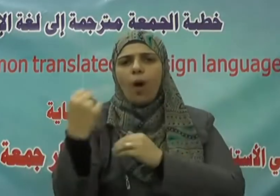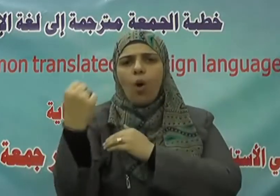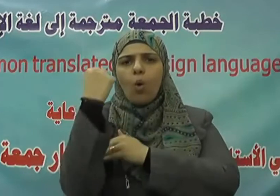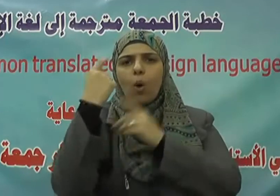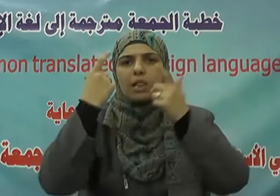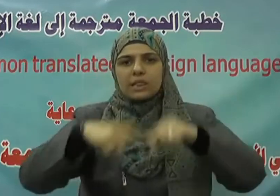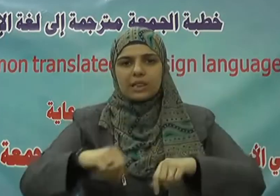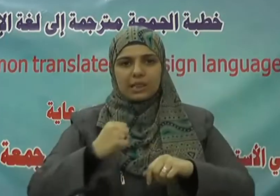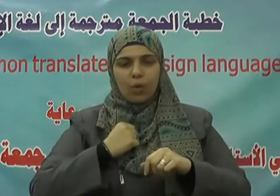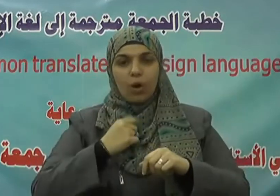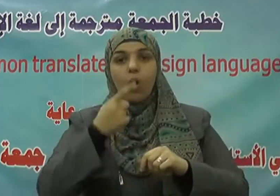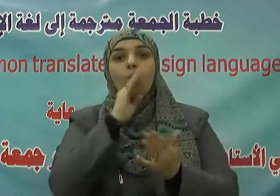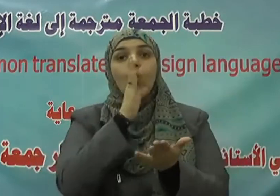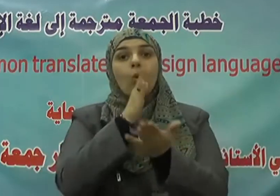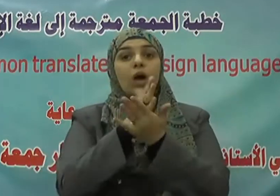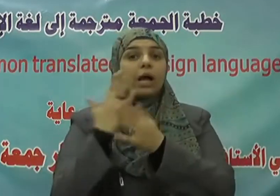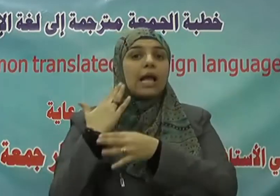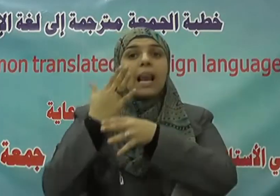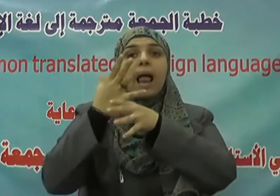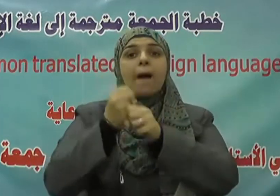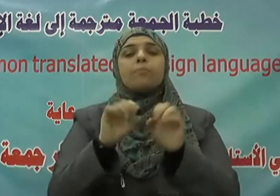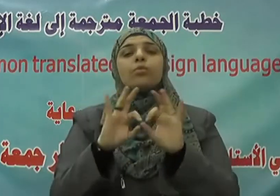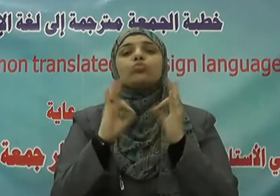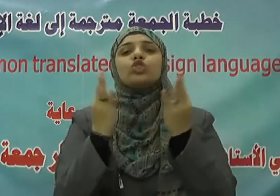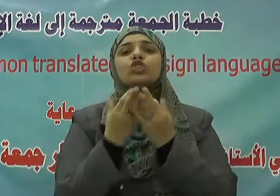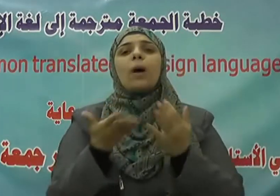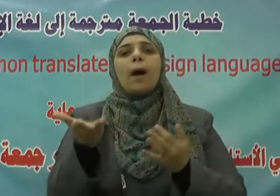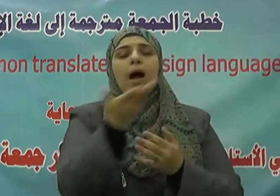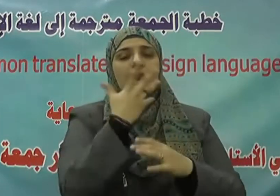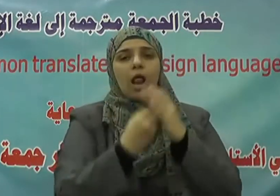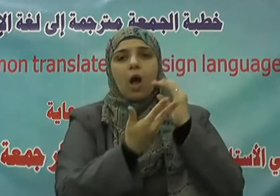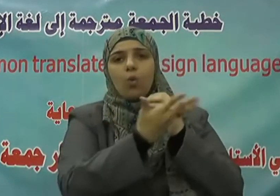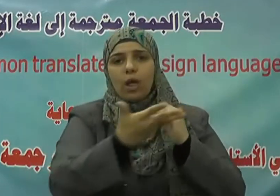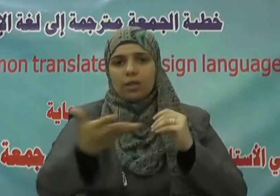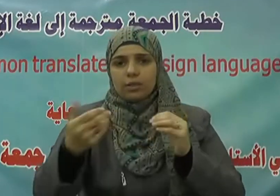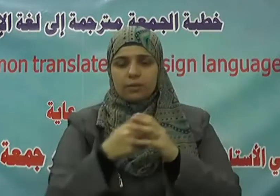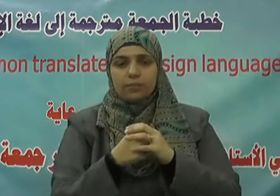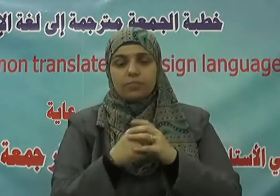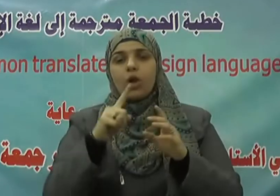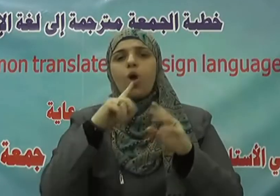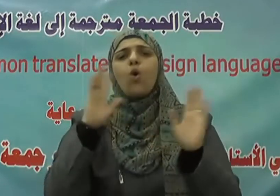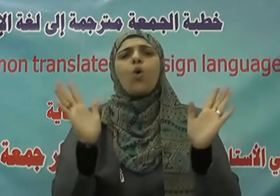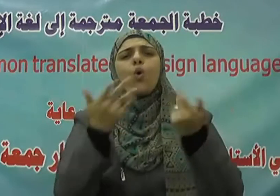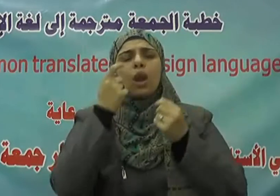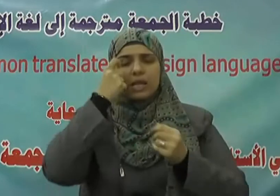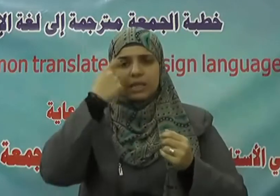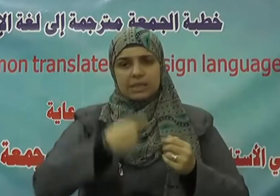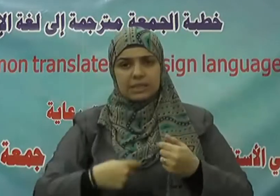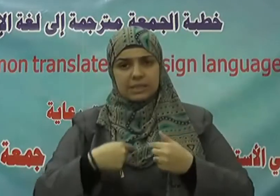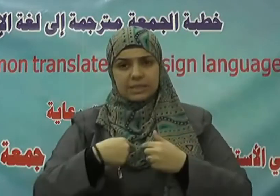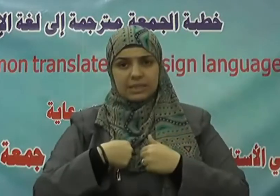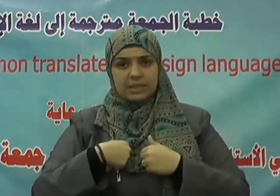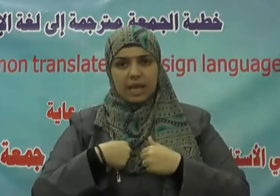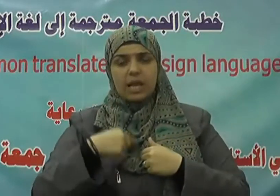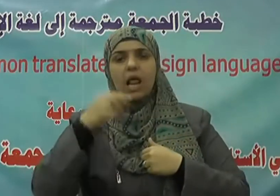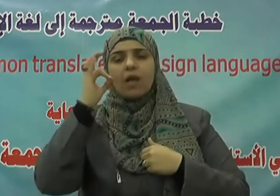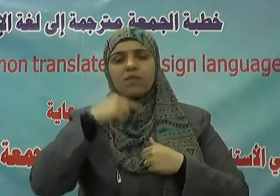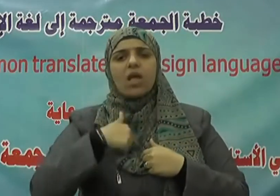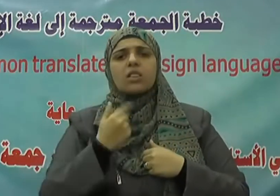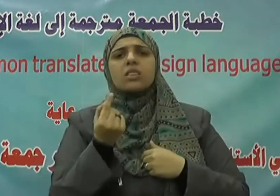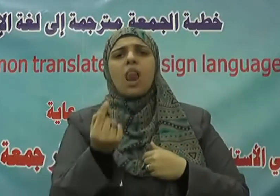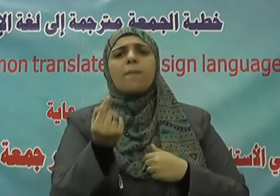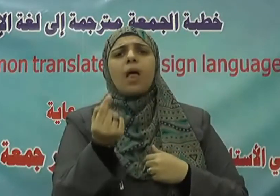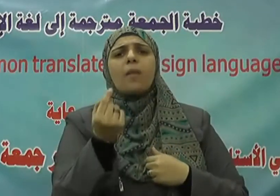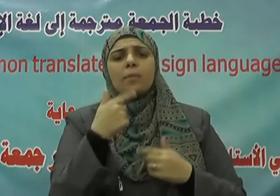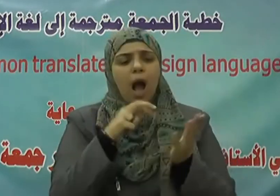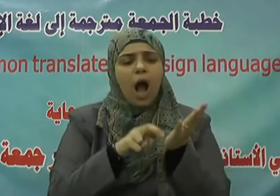وتحقيق الأمن الاجتماعي لأبنائها فلكل إنسان متطلبات يسعى